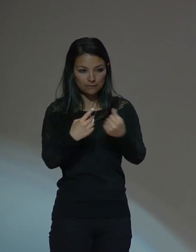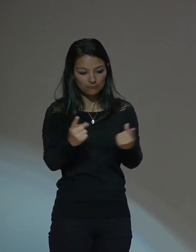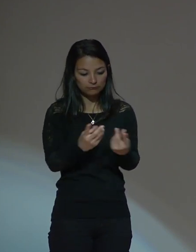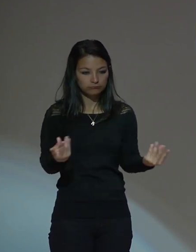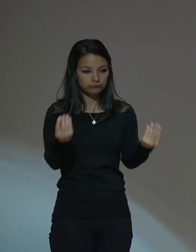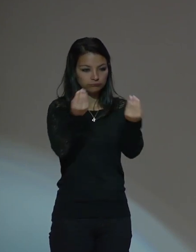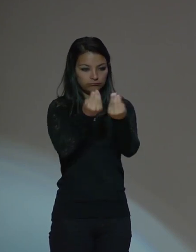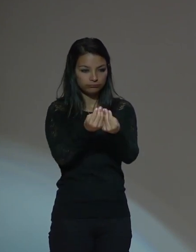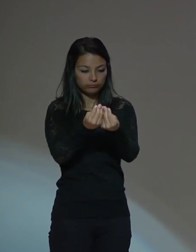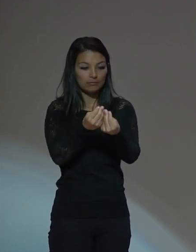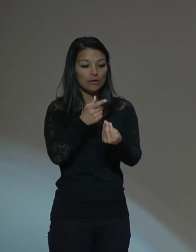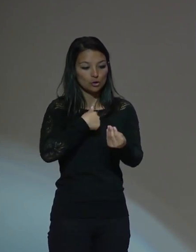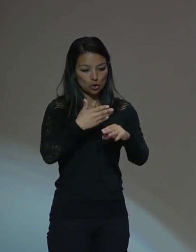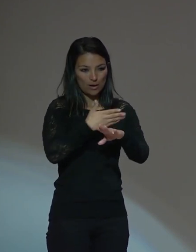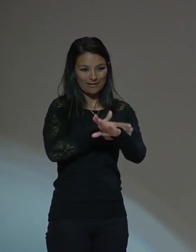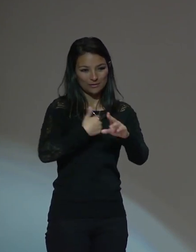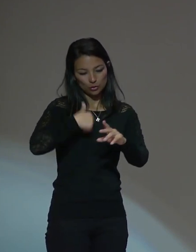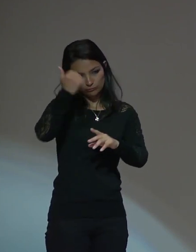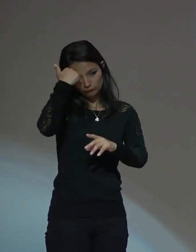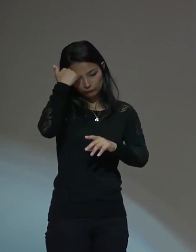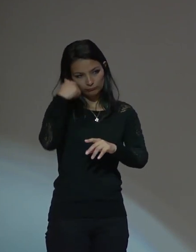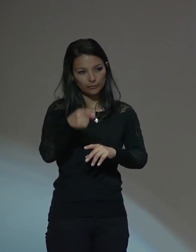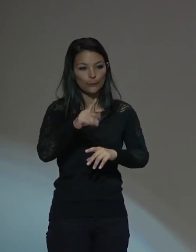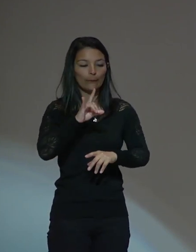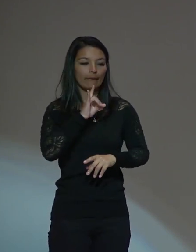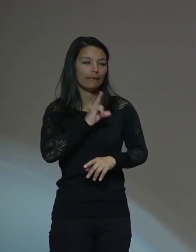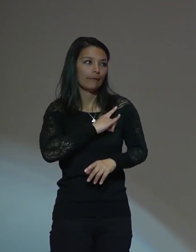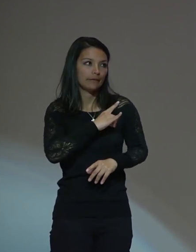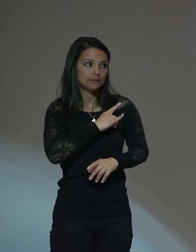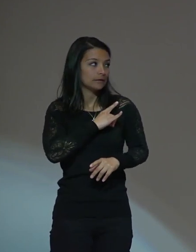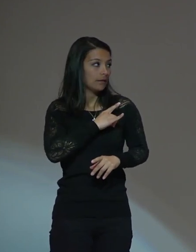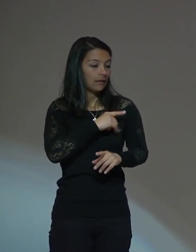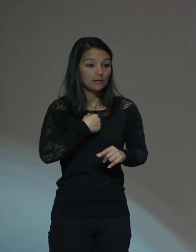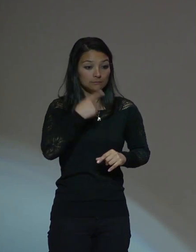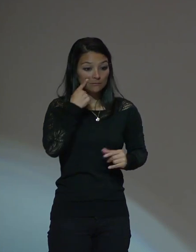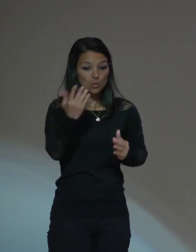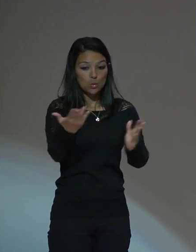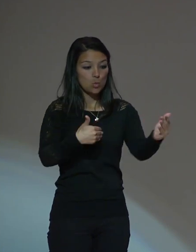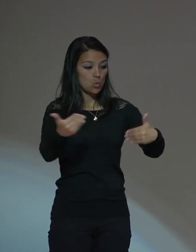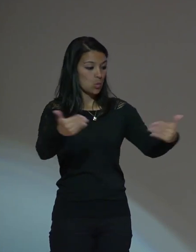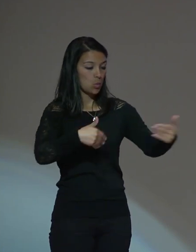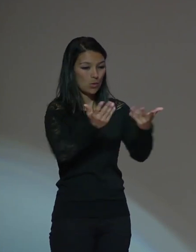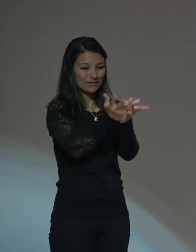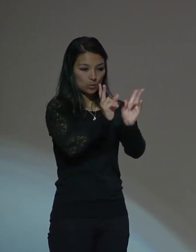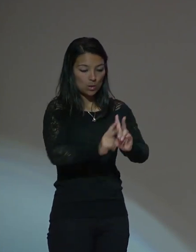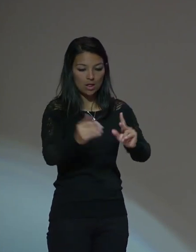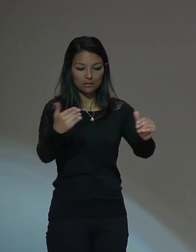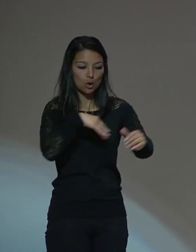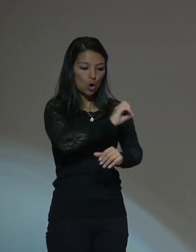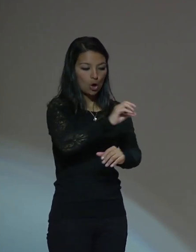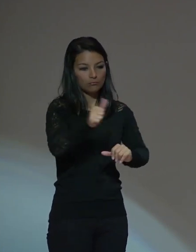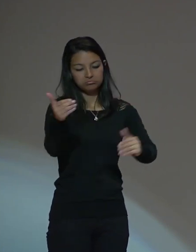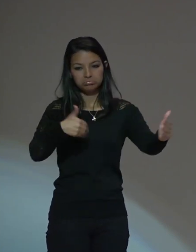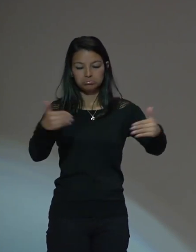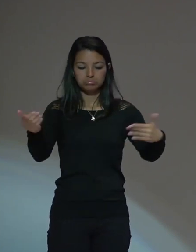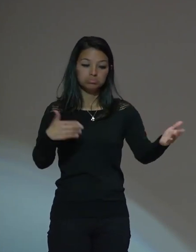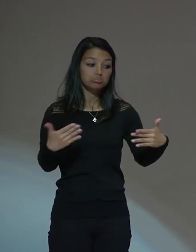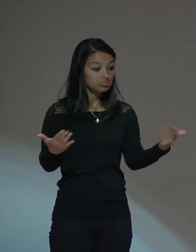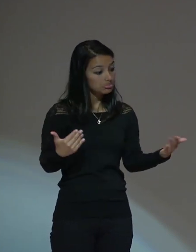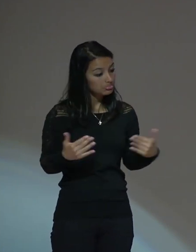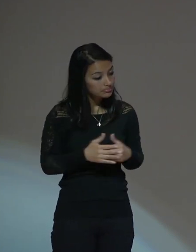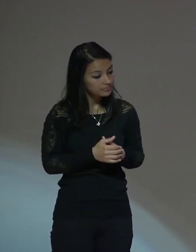catedrática de la universidad y recibía a los estudiantes y